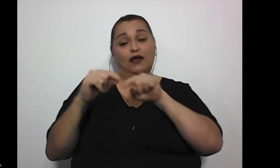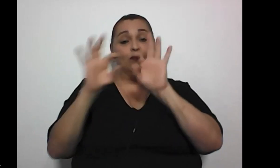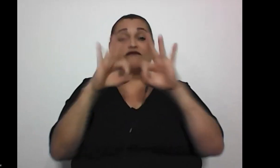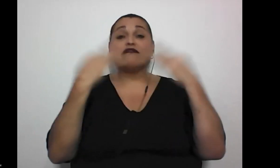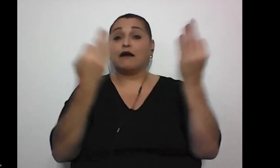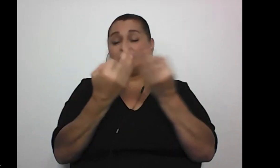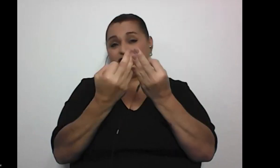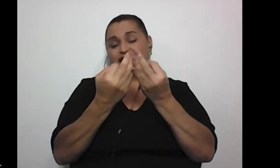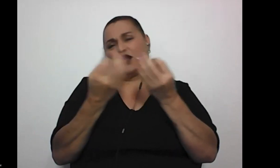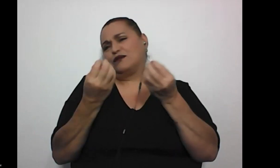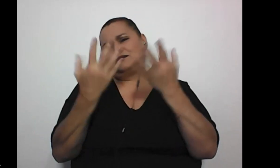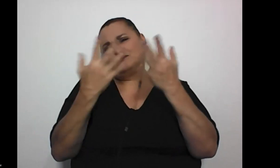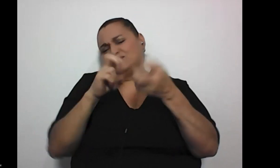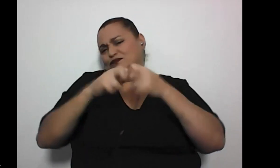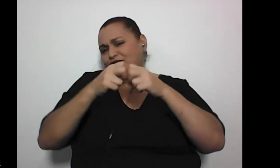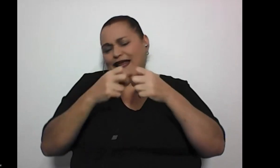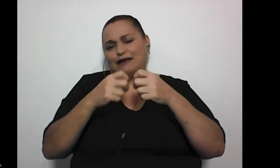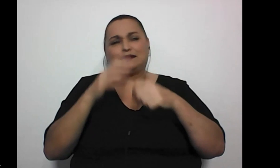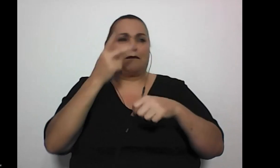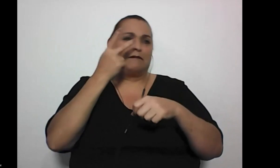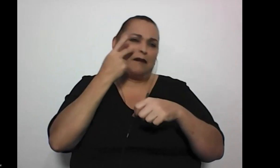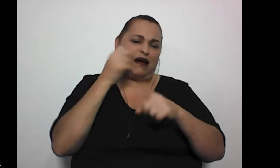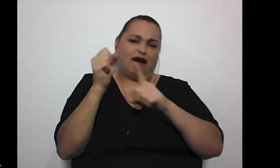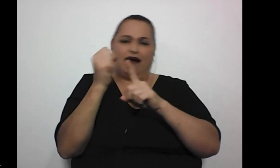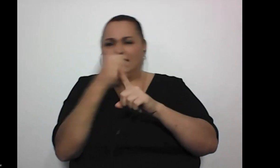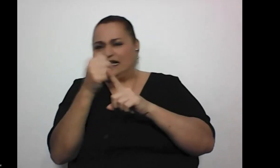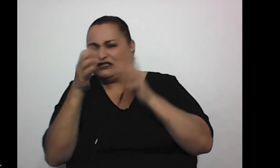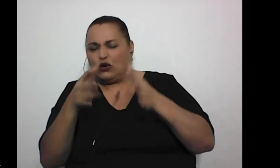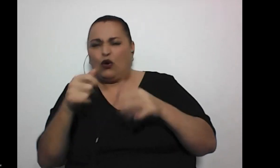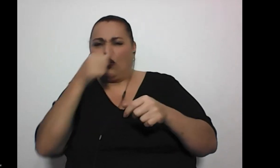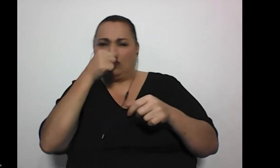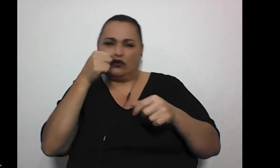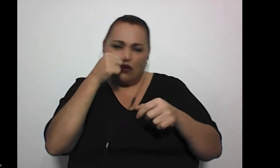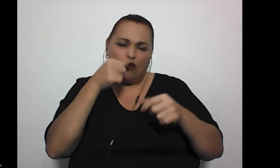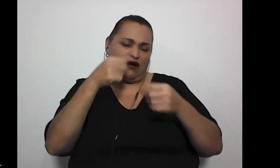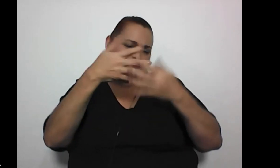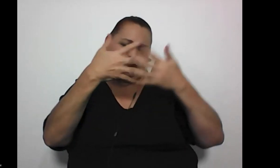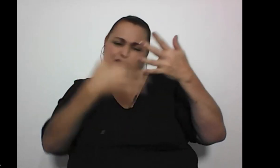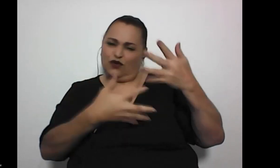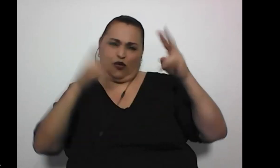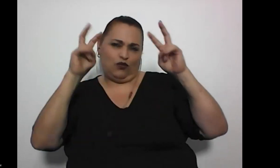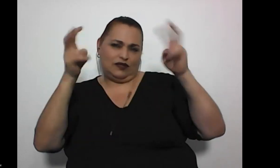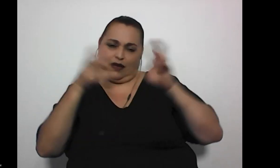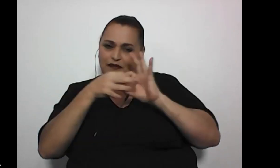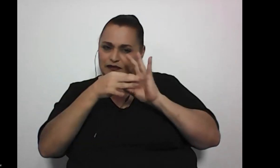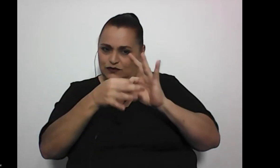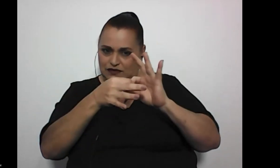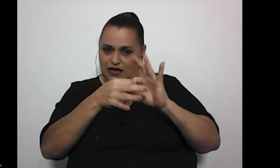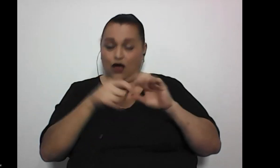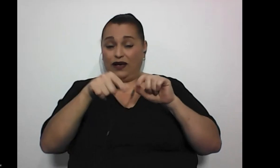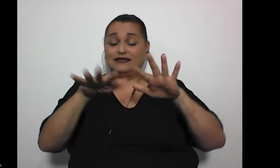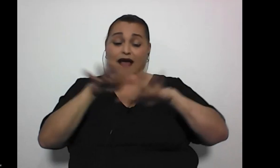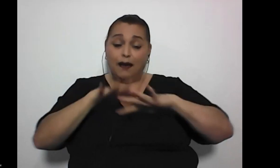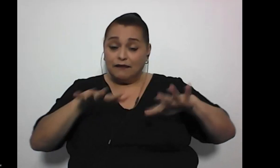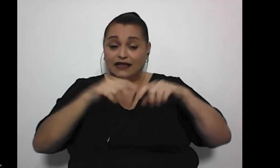disfuncional como muchas, ¿verdad? como un papá agresor, consumo de drogas y con todo un tema ahí asociado y en ese ambiente